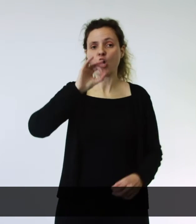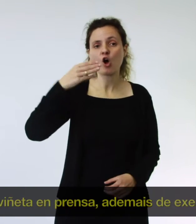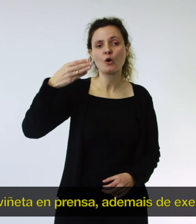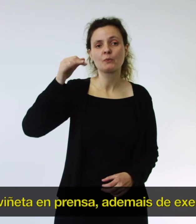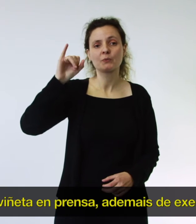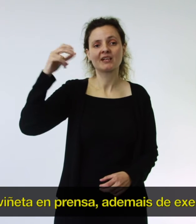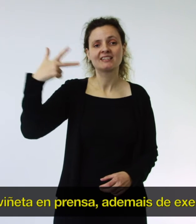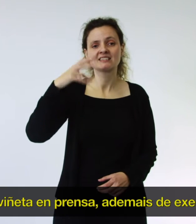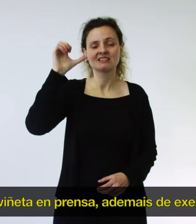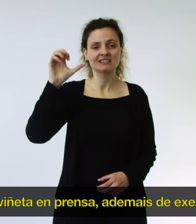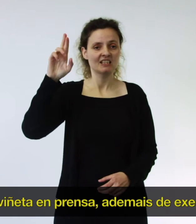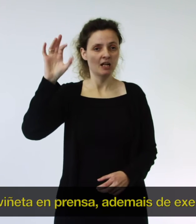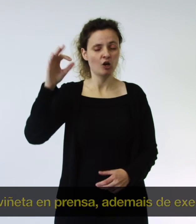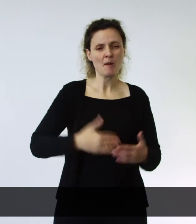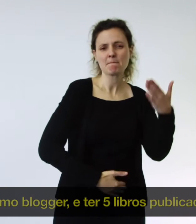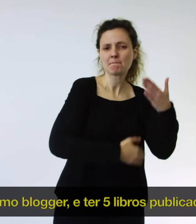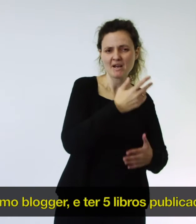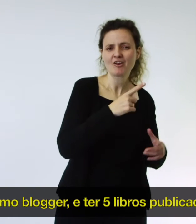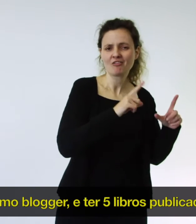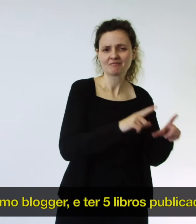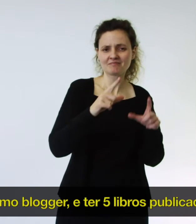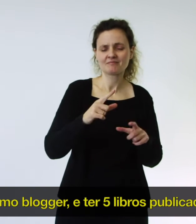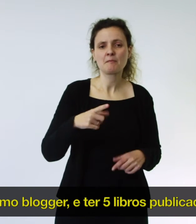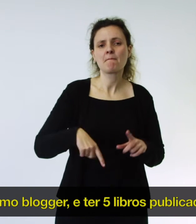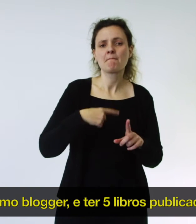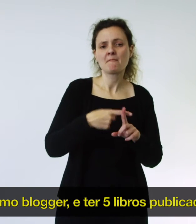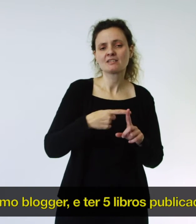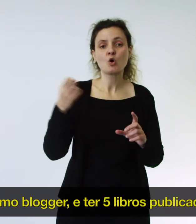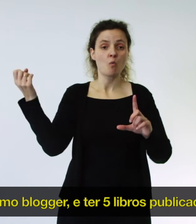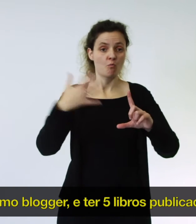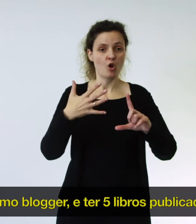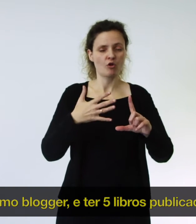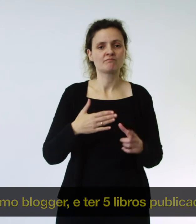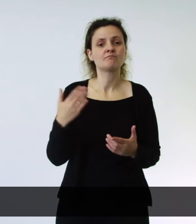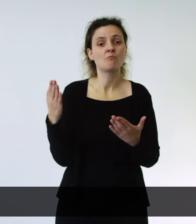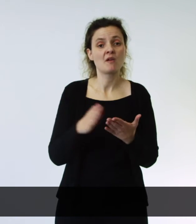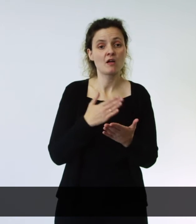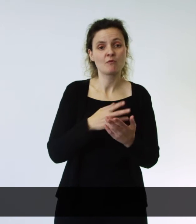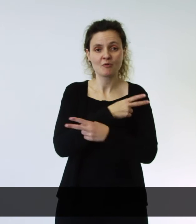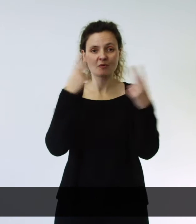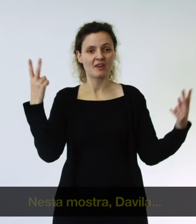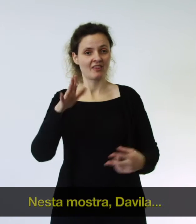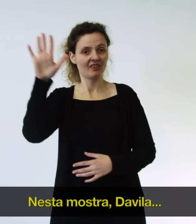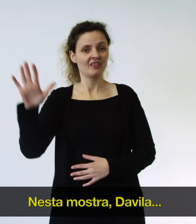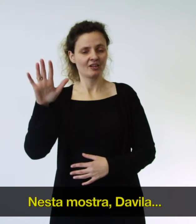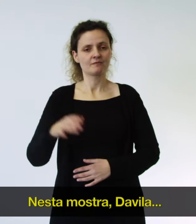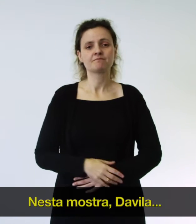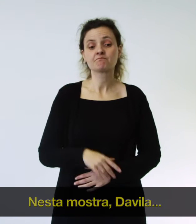unha viñeta en prensa, ademais de xercer como blogger e ter cinco libros publicados. Nesta mostra da Vila